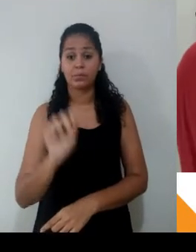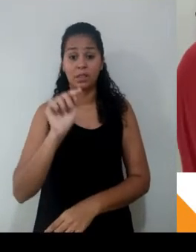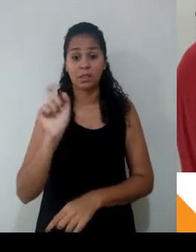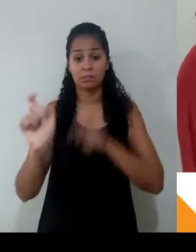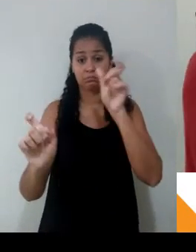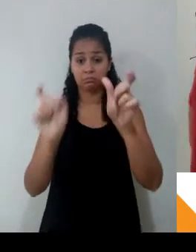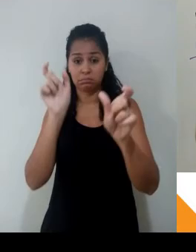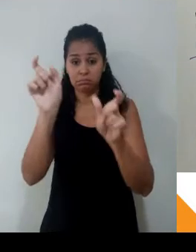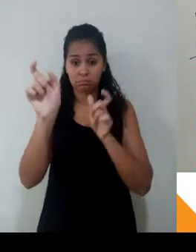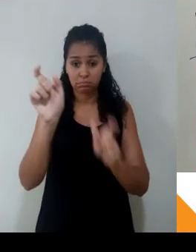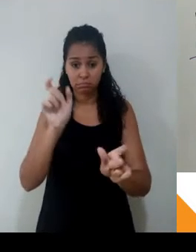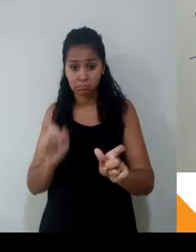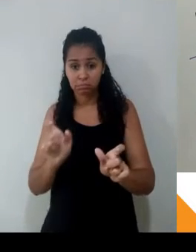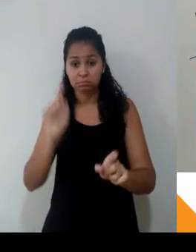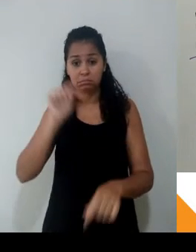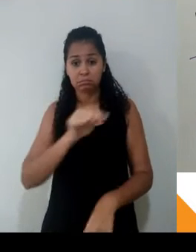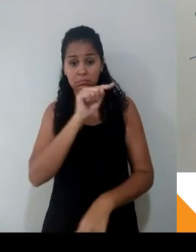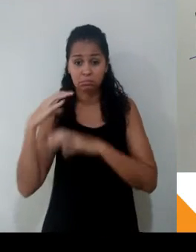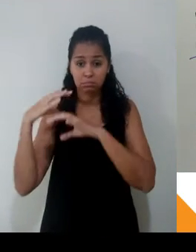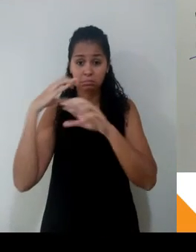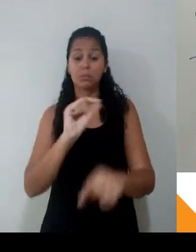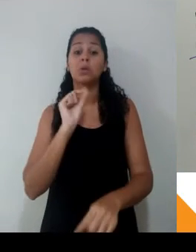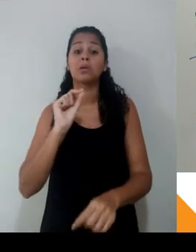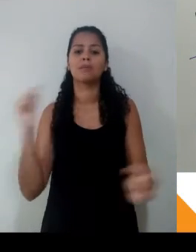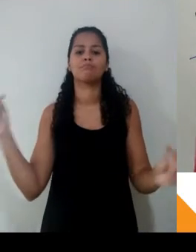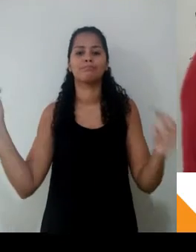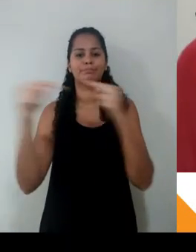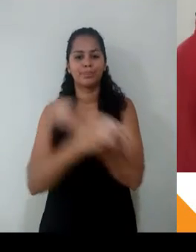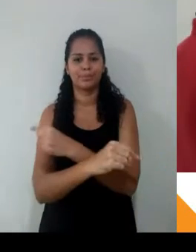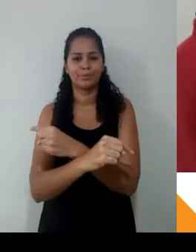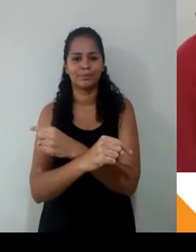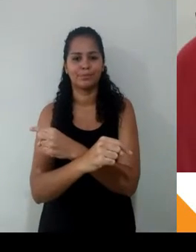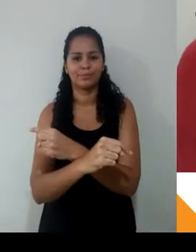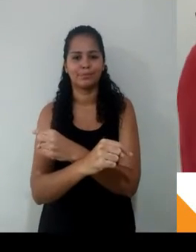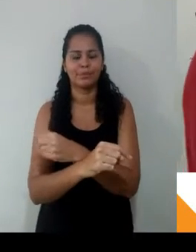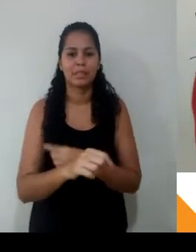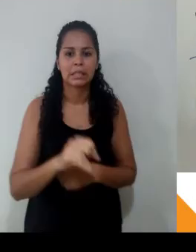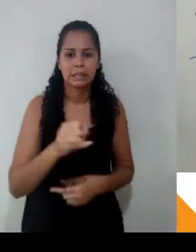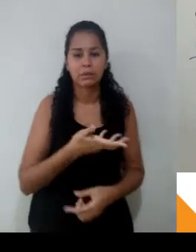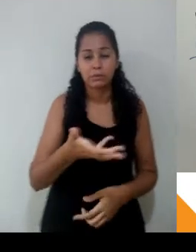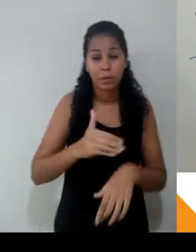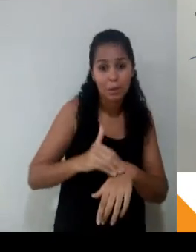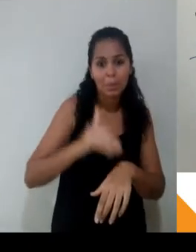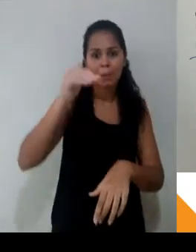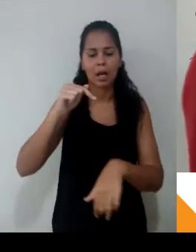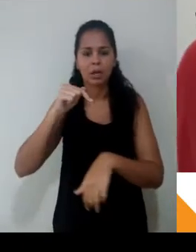tempo tem que diminuir. Se essa daqui, ela é inversamente proporcional, o que a gente vai fazer? A gente vai